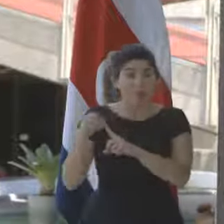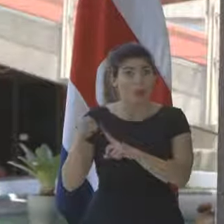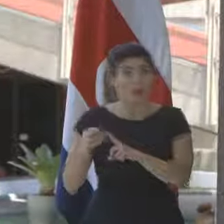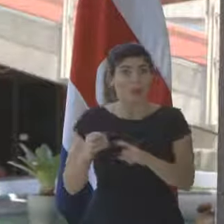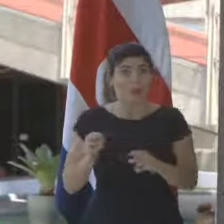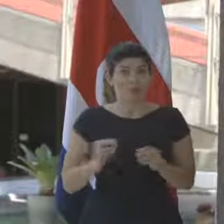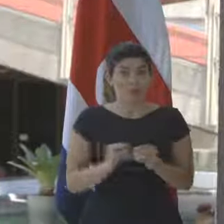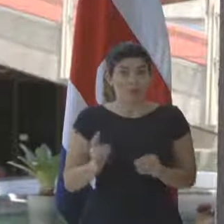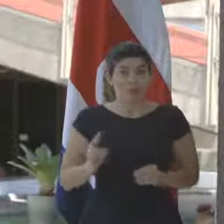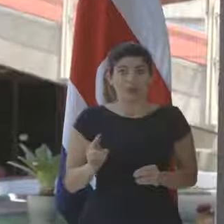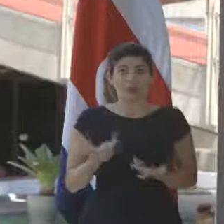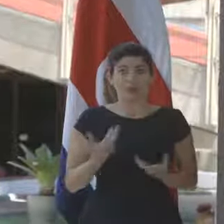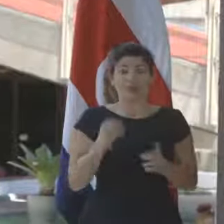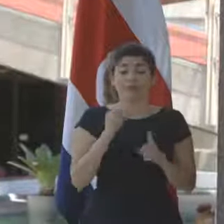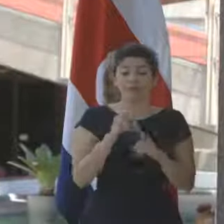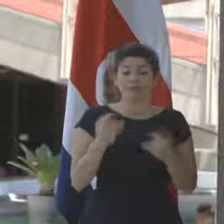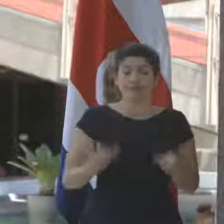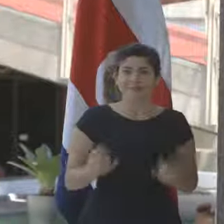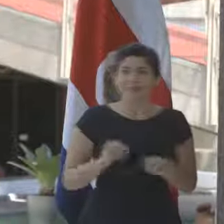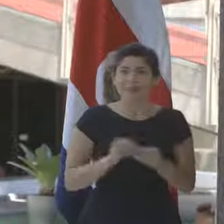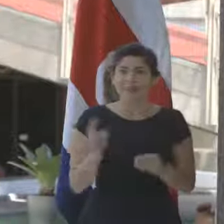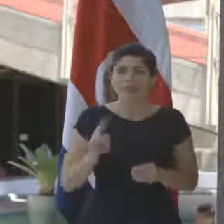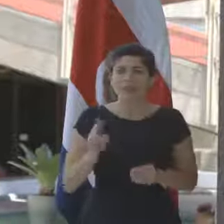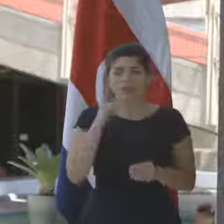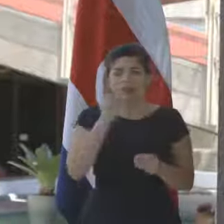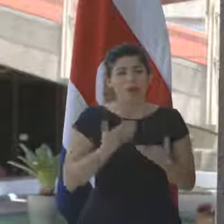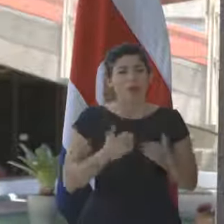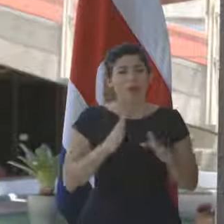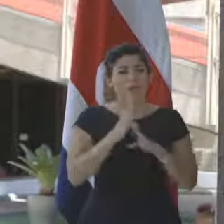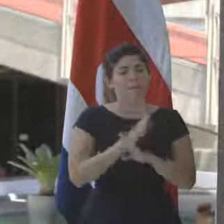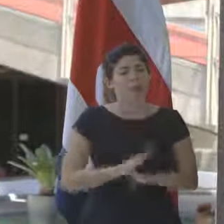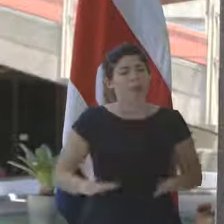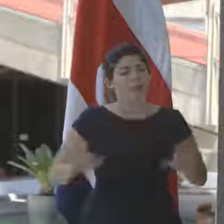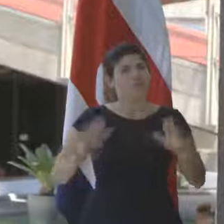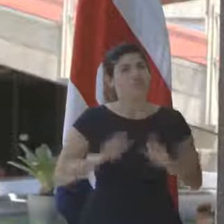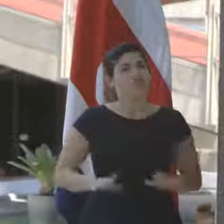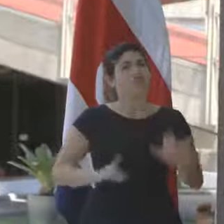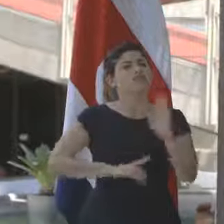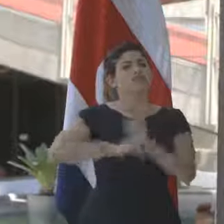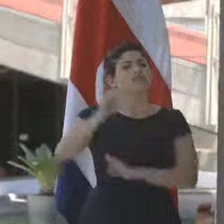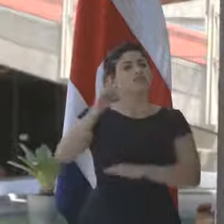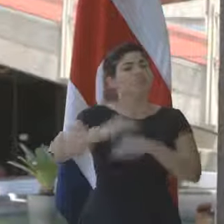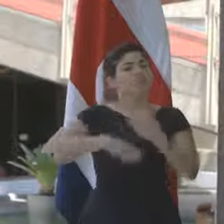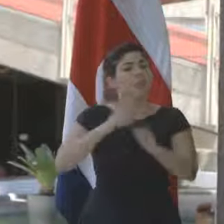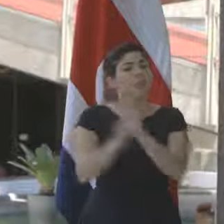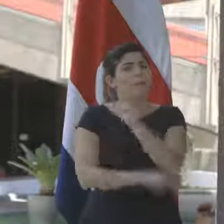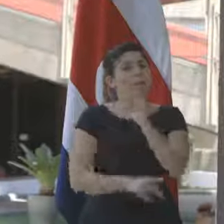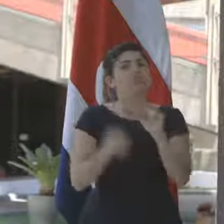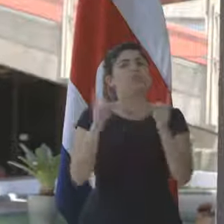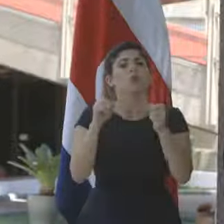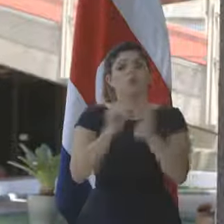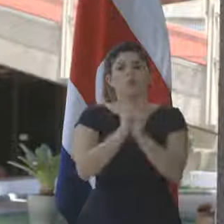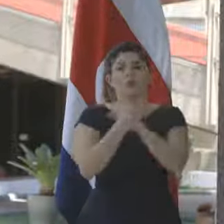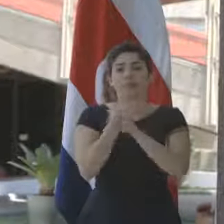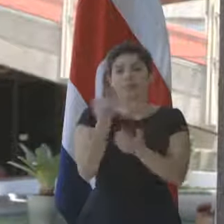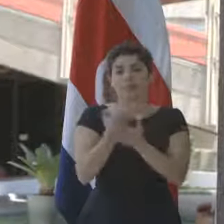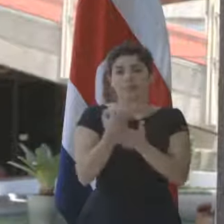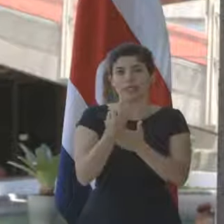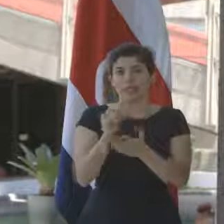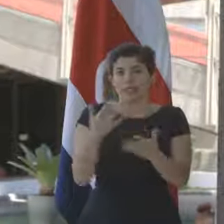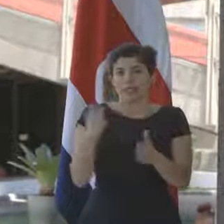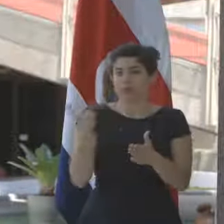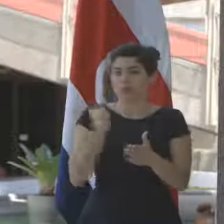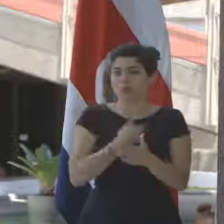inmediatos. El objetivo inmediato que trae paz, tranquilidad, desarrollo y progreso nuestro país es la reforma fiscal como se